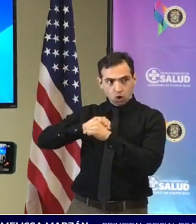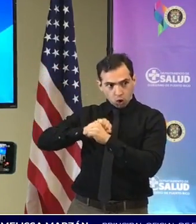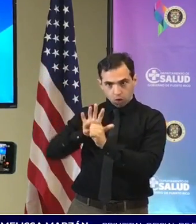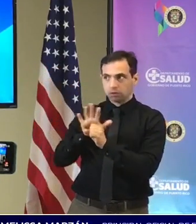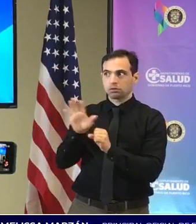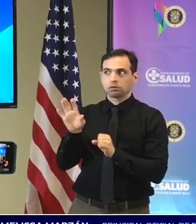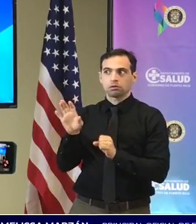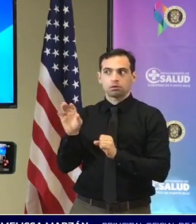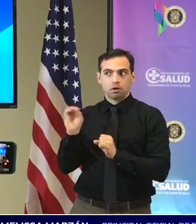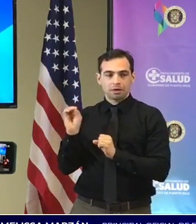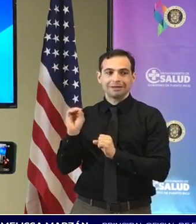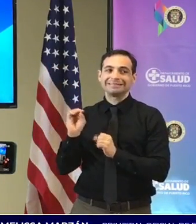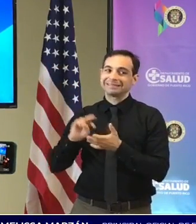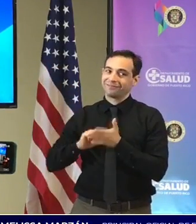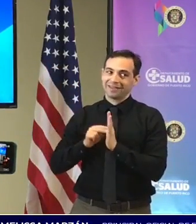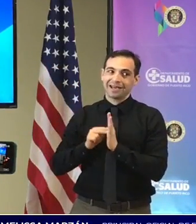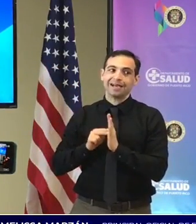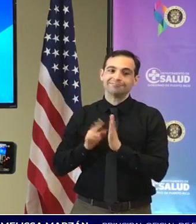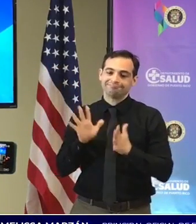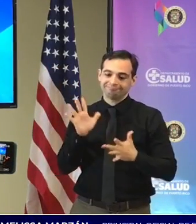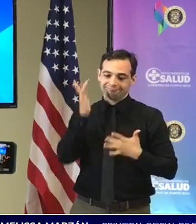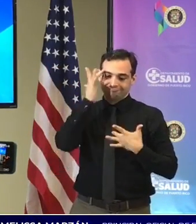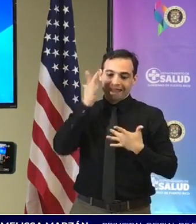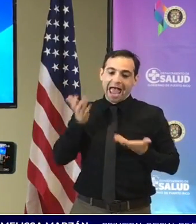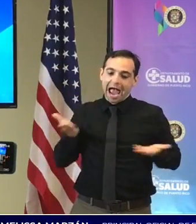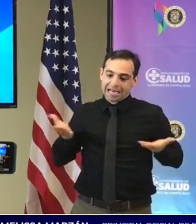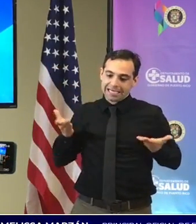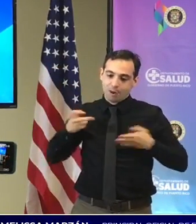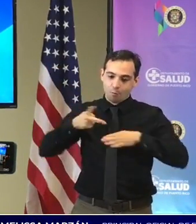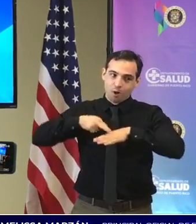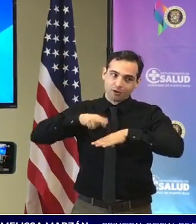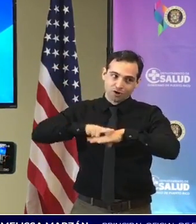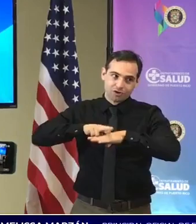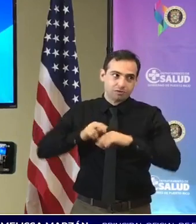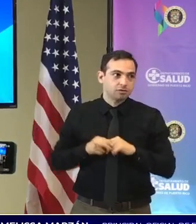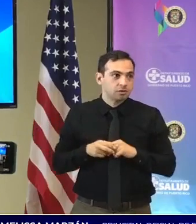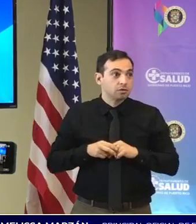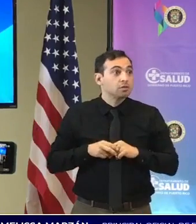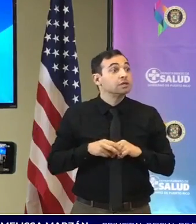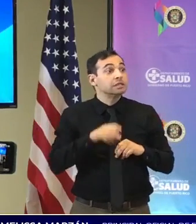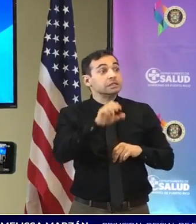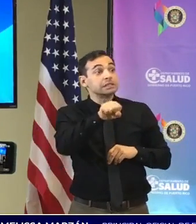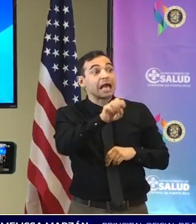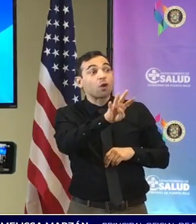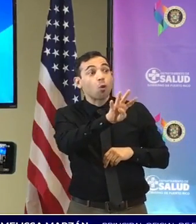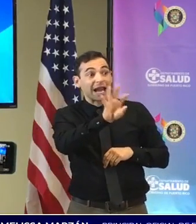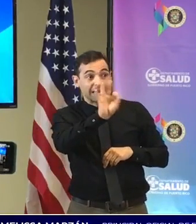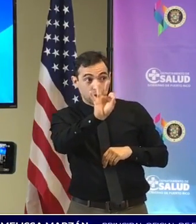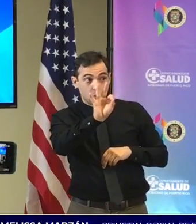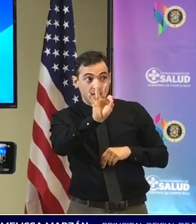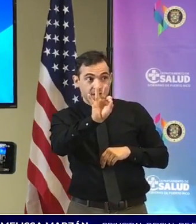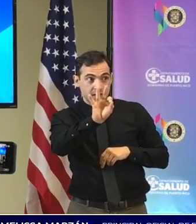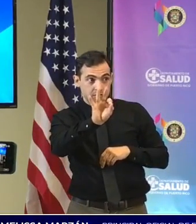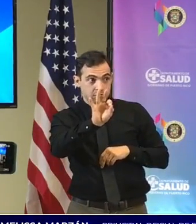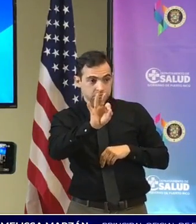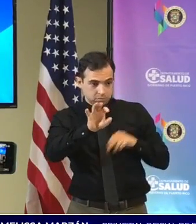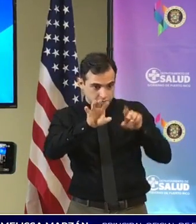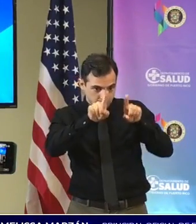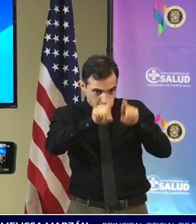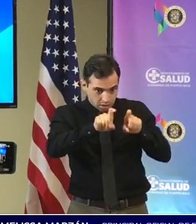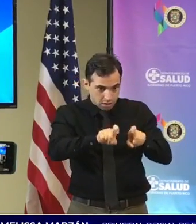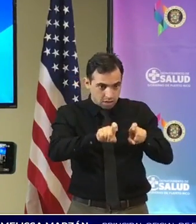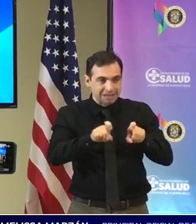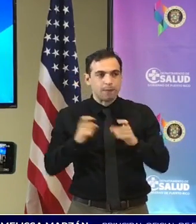aquí en Puerto Rico de los 49 muestras que estoy esperando que son probables y estamos esperando